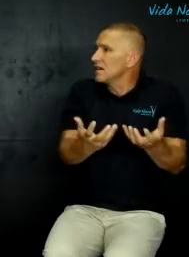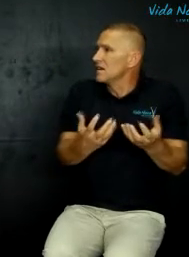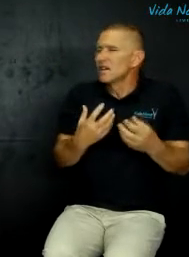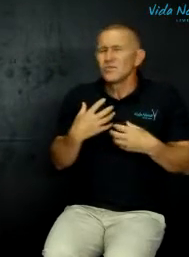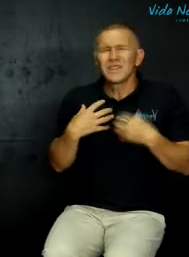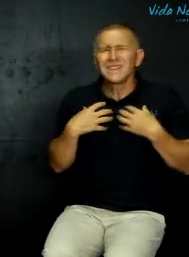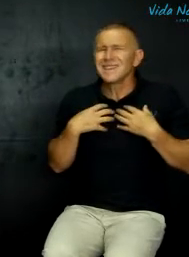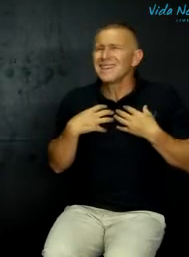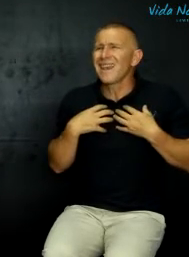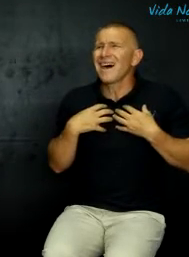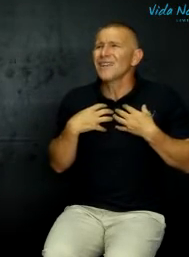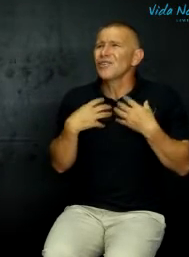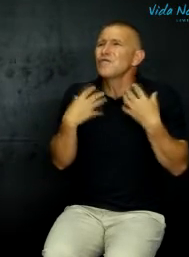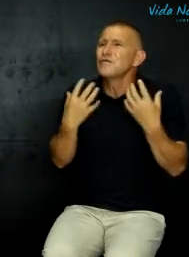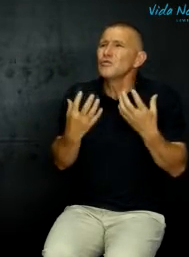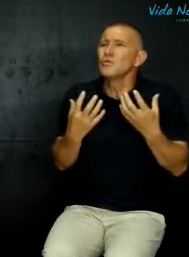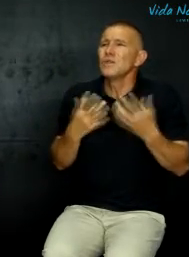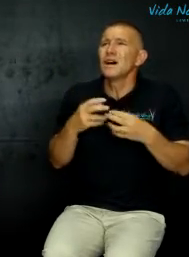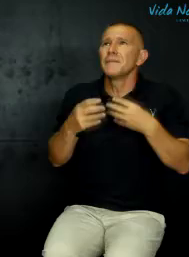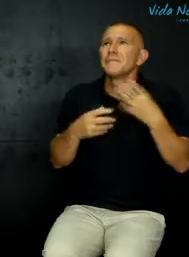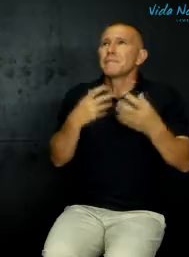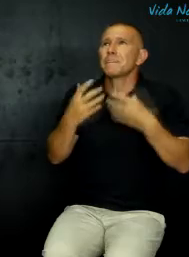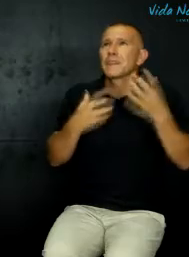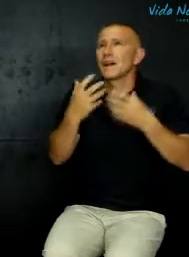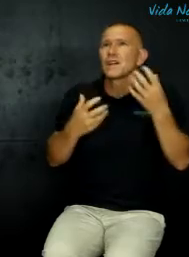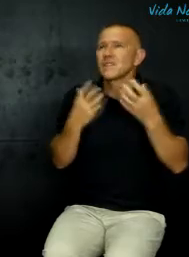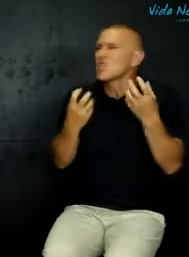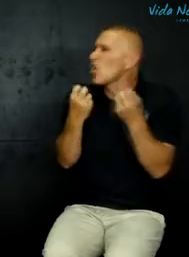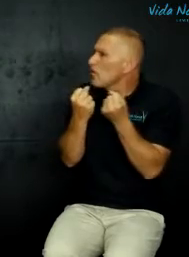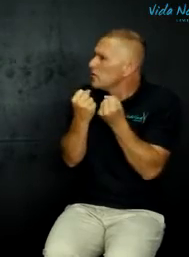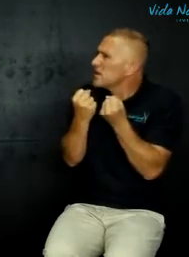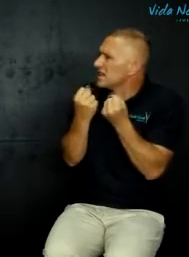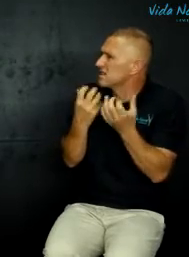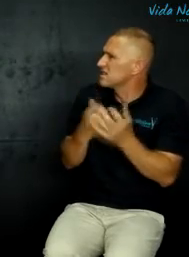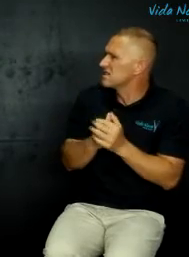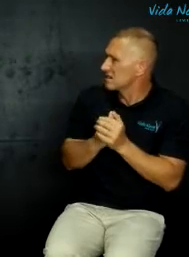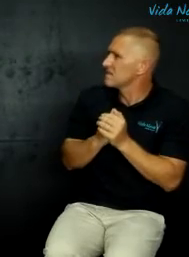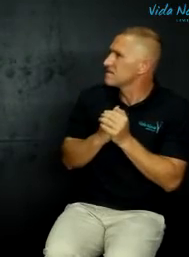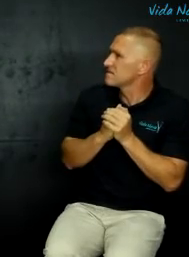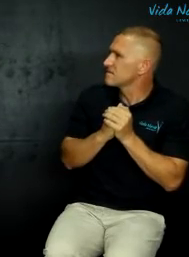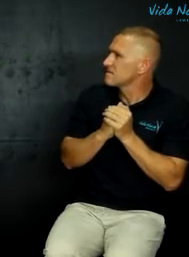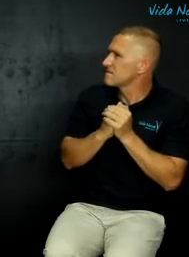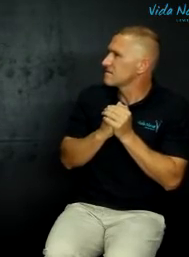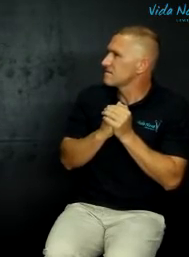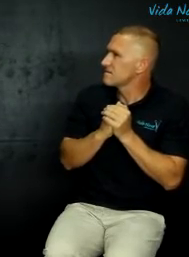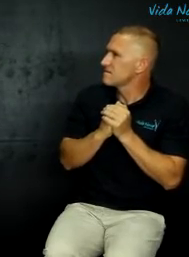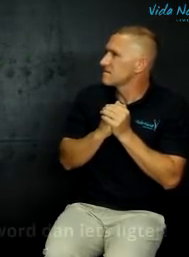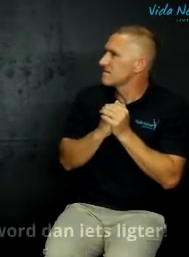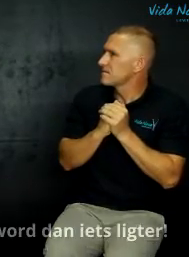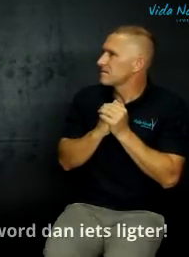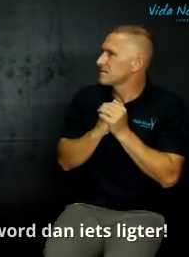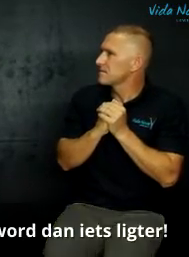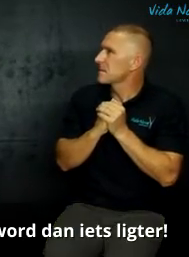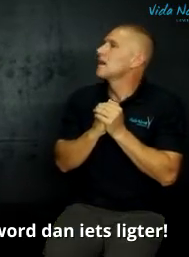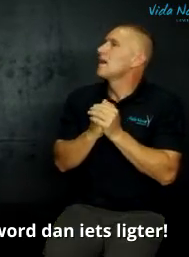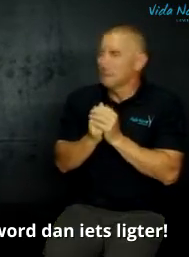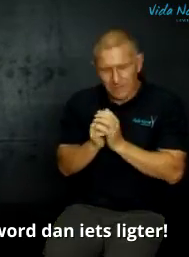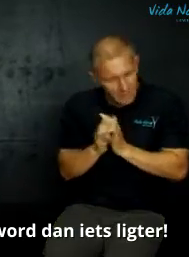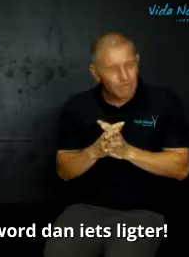so dit is een heel ander gevoel dit is a confidence en dit is een helemaal ander manier om aan verantwoordelijkheid te